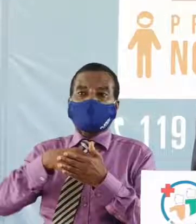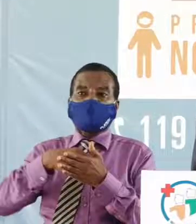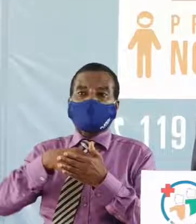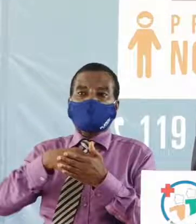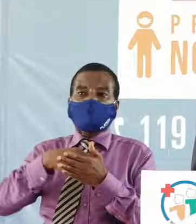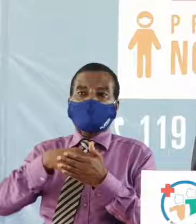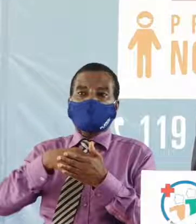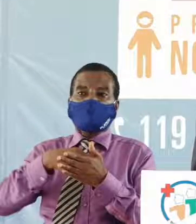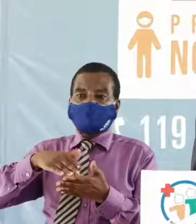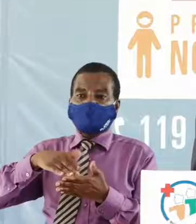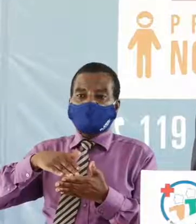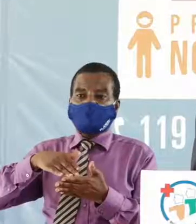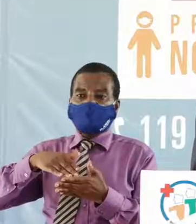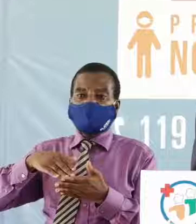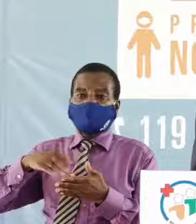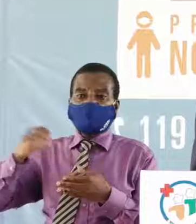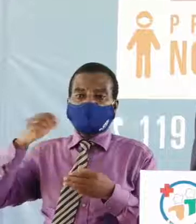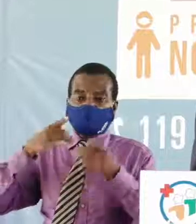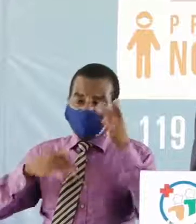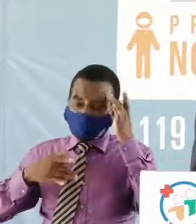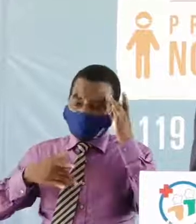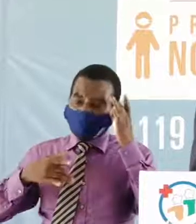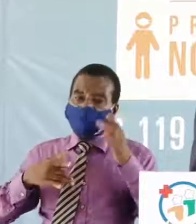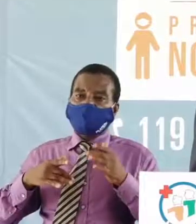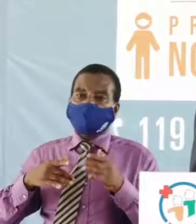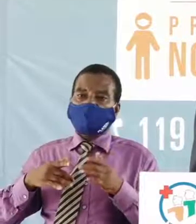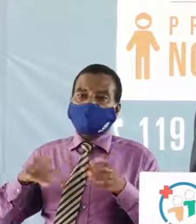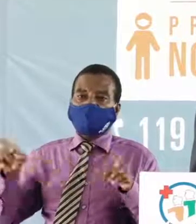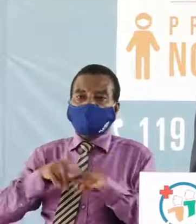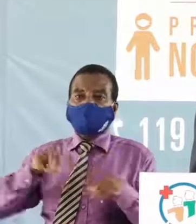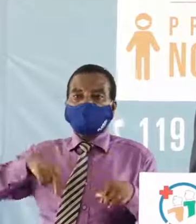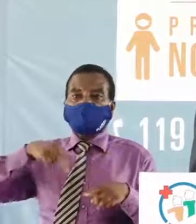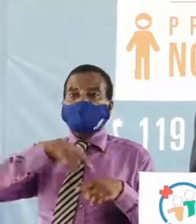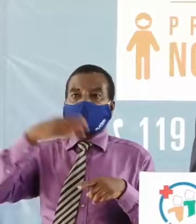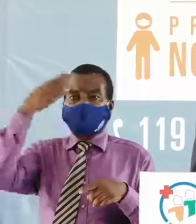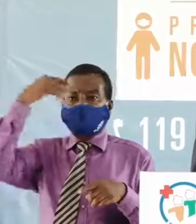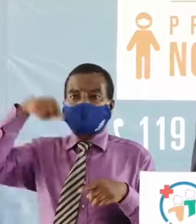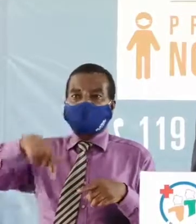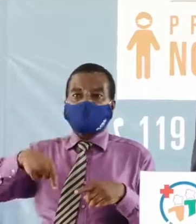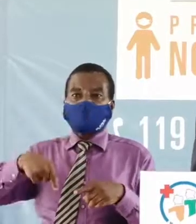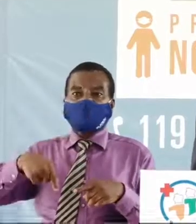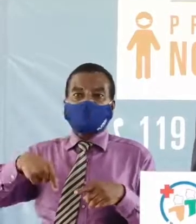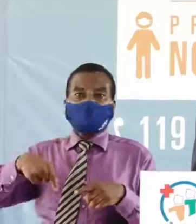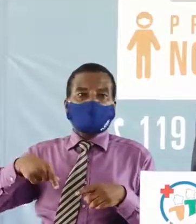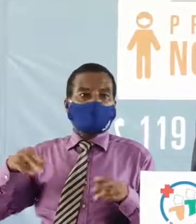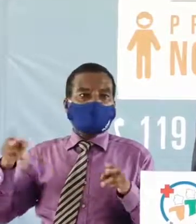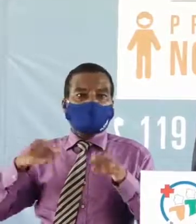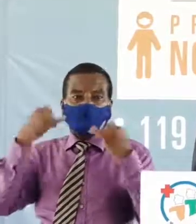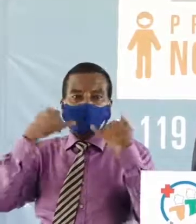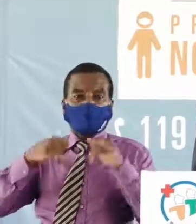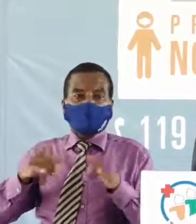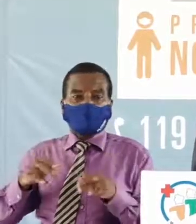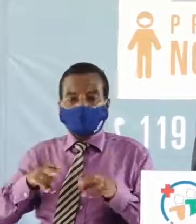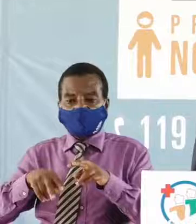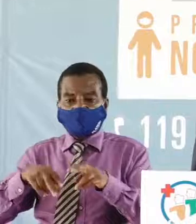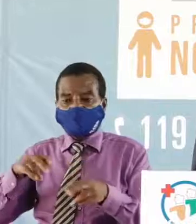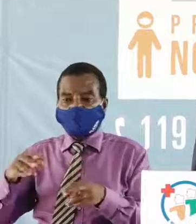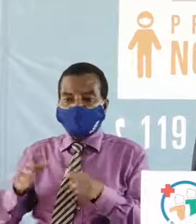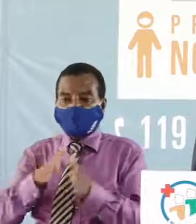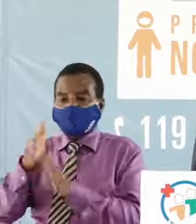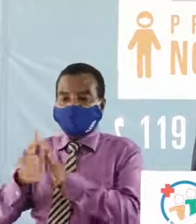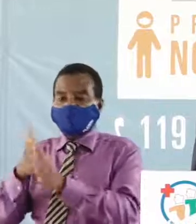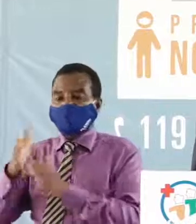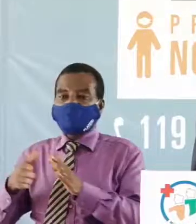voilà de la maladie à Covid-19 or comme nous savons que les fausses informations circulent il fallait que je